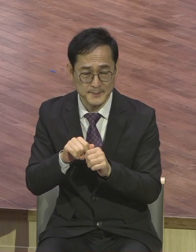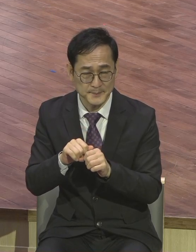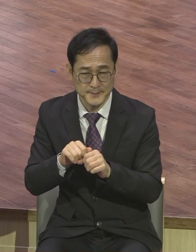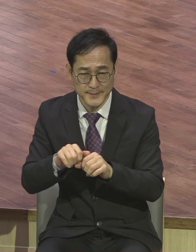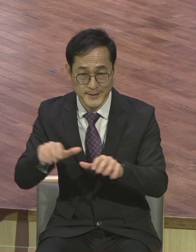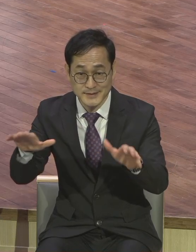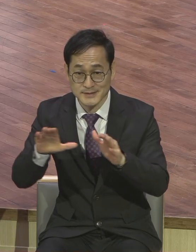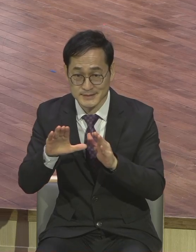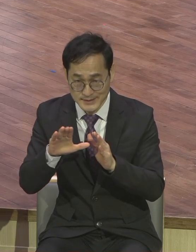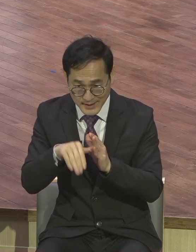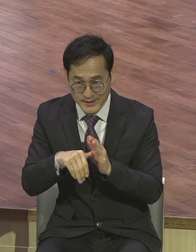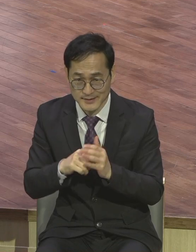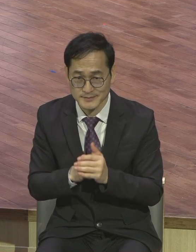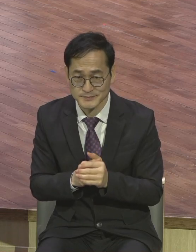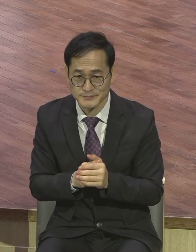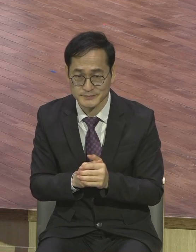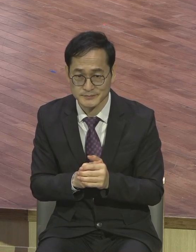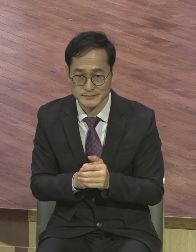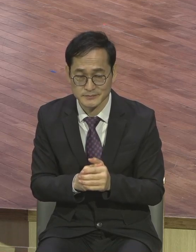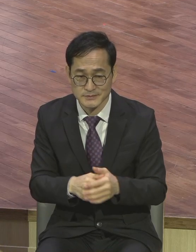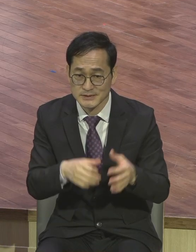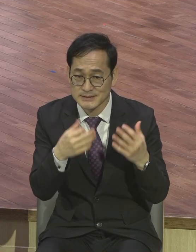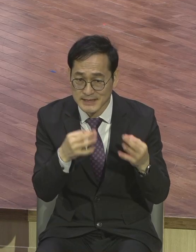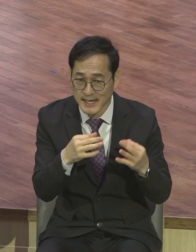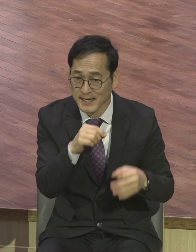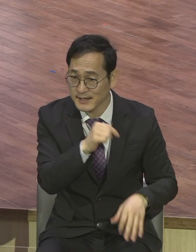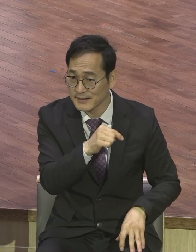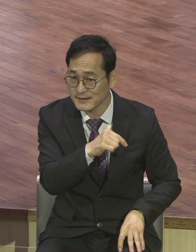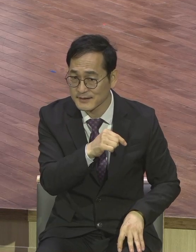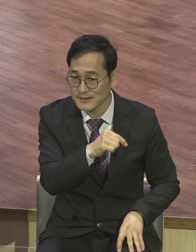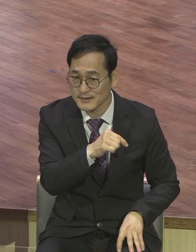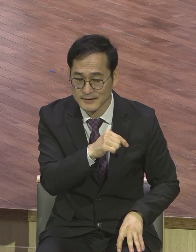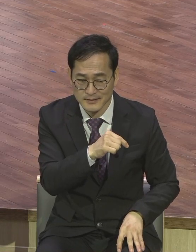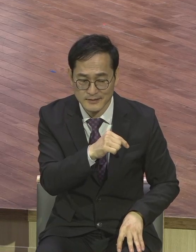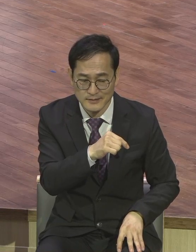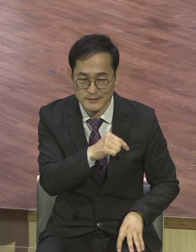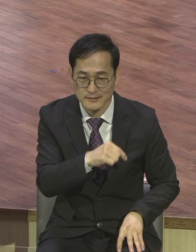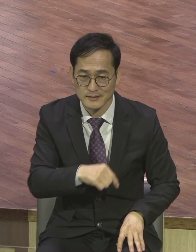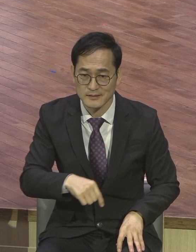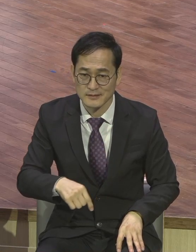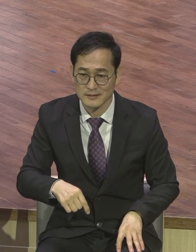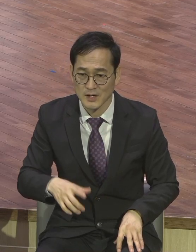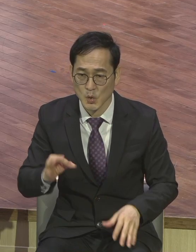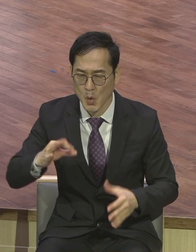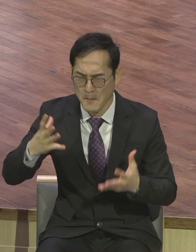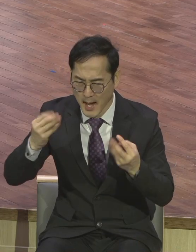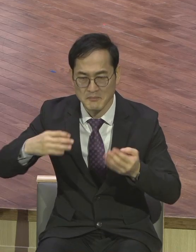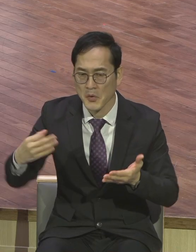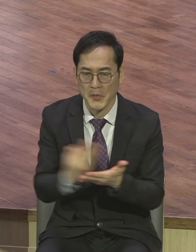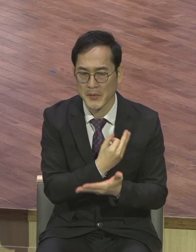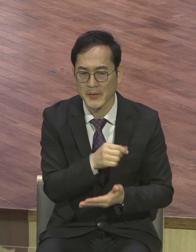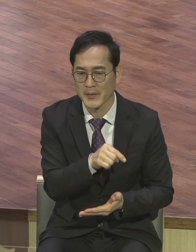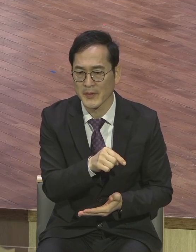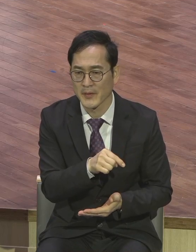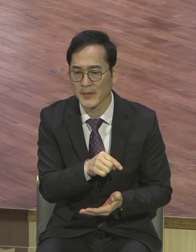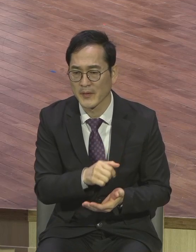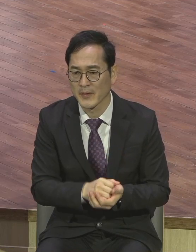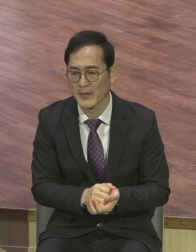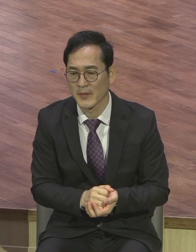국내 금융그룹이 역대 최대의 실적을 그렇게 달성했다. 그렇게 나와 있습니다.